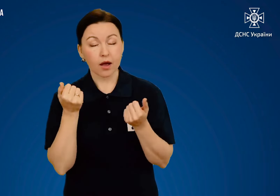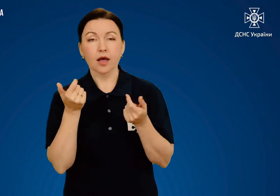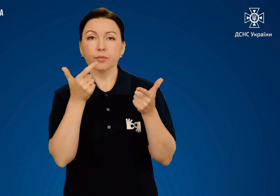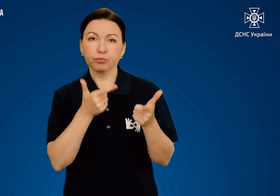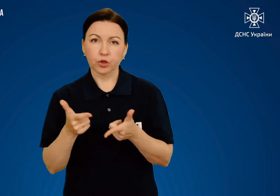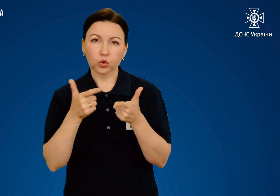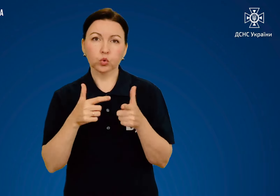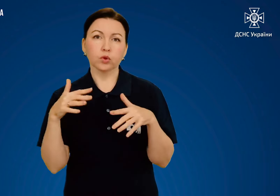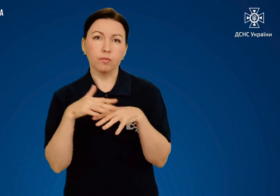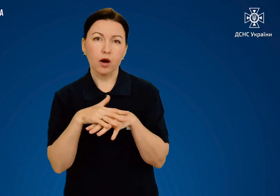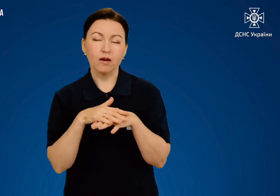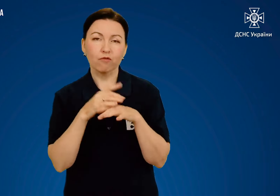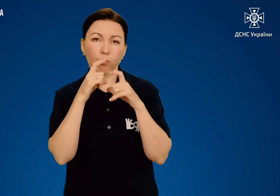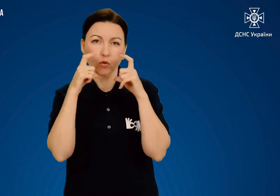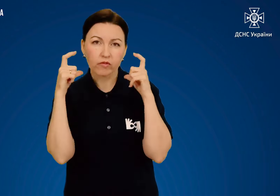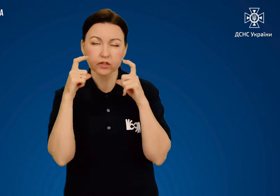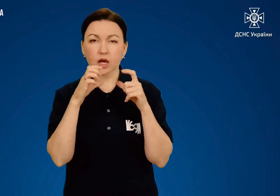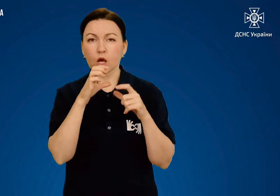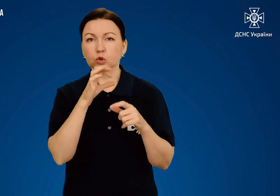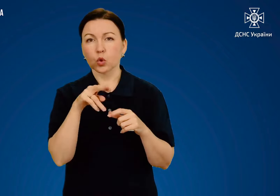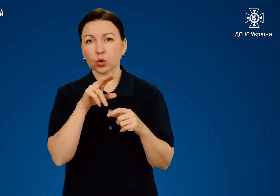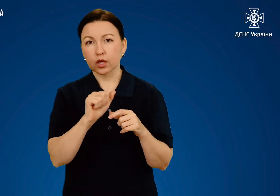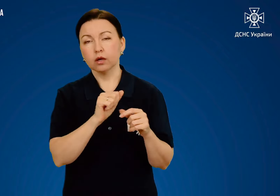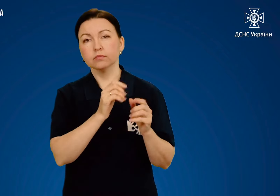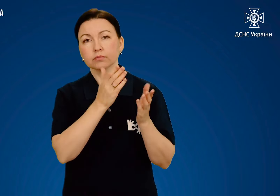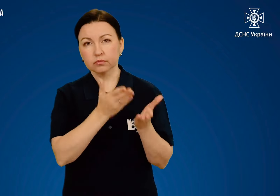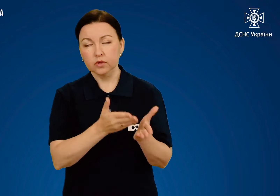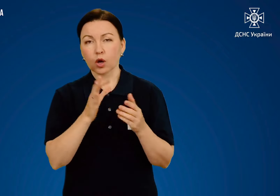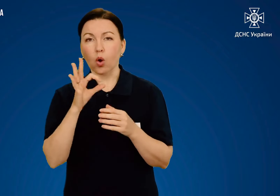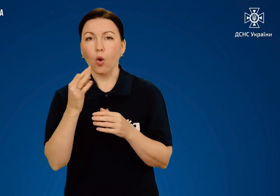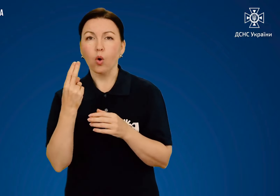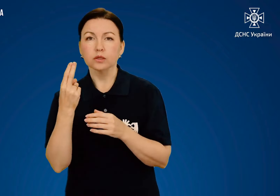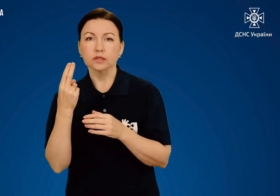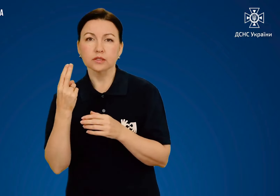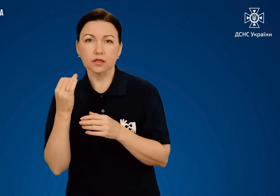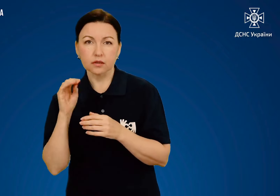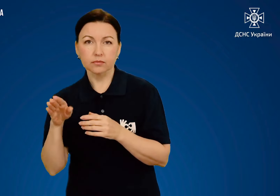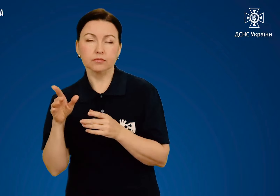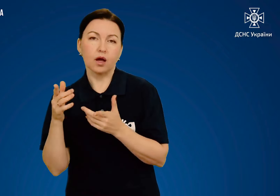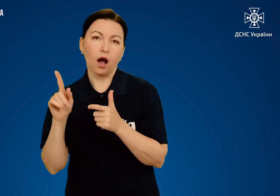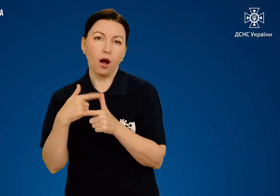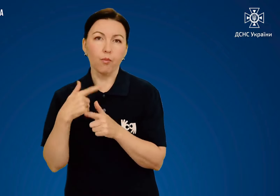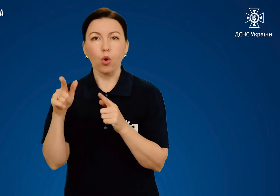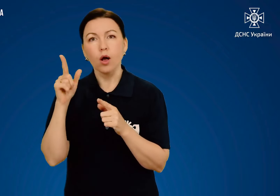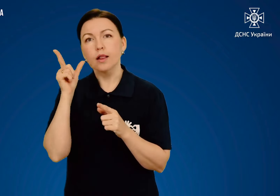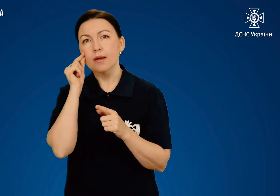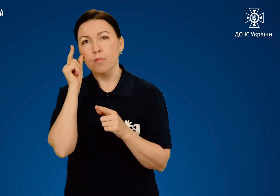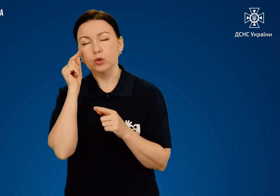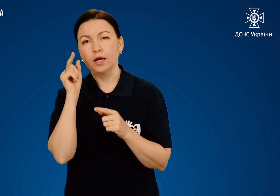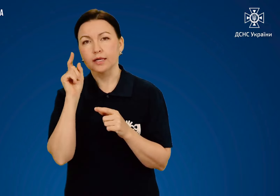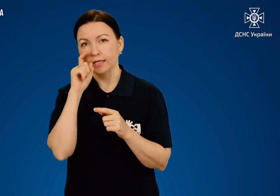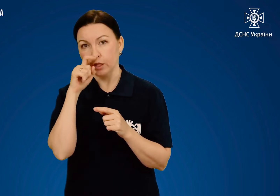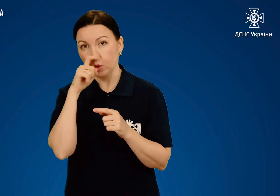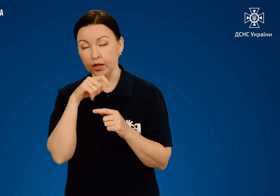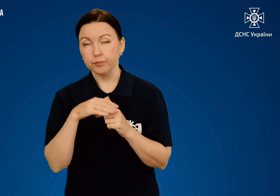підготуйте марливу пов'язку, соду, оцтову або лимонну кислоту. Куди